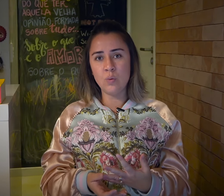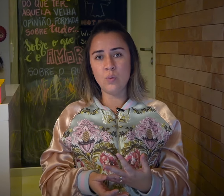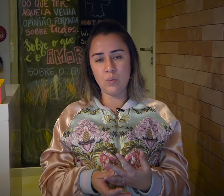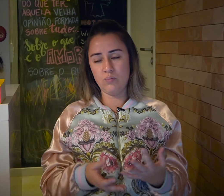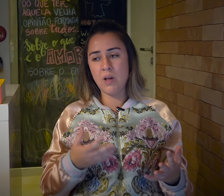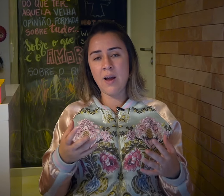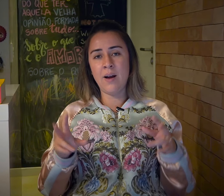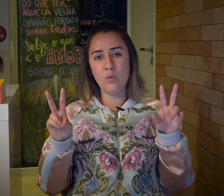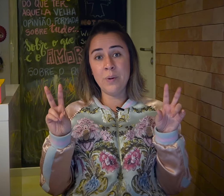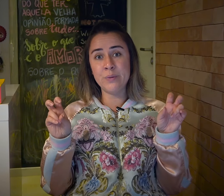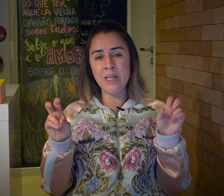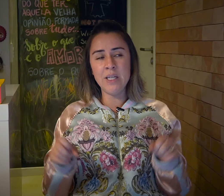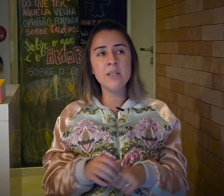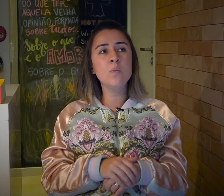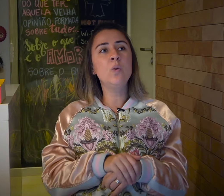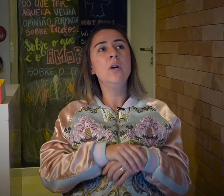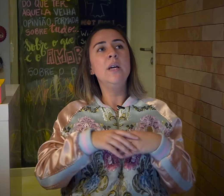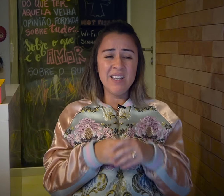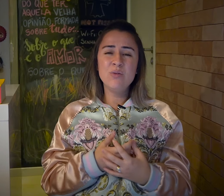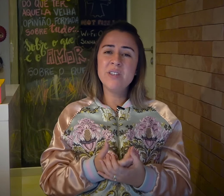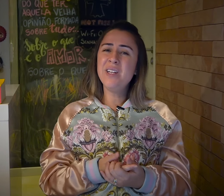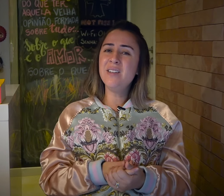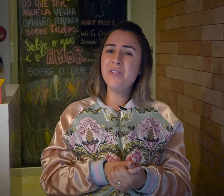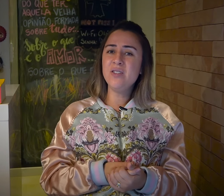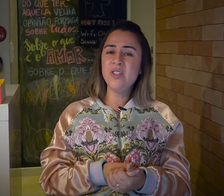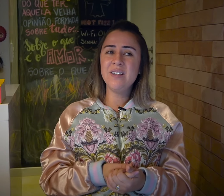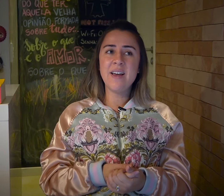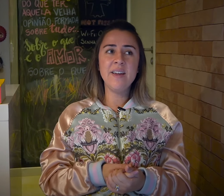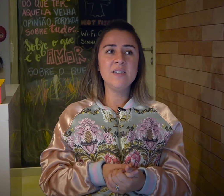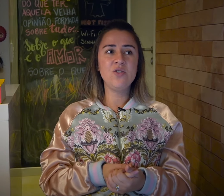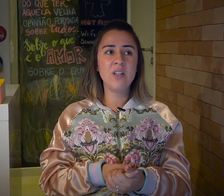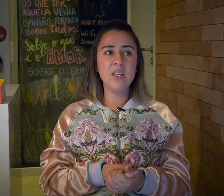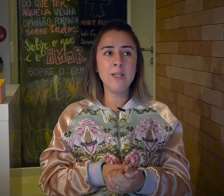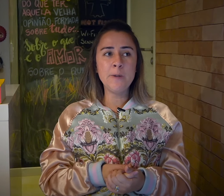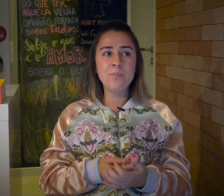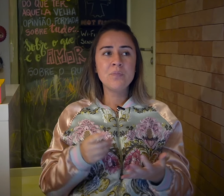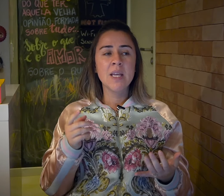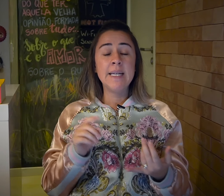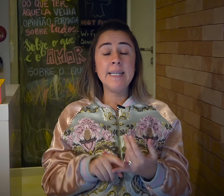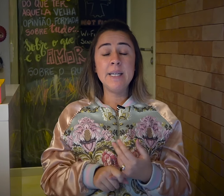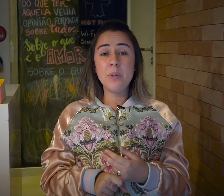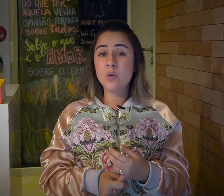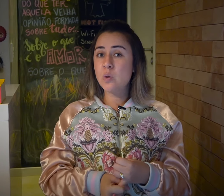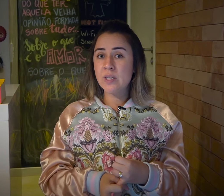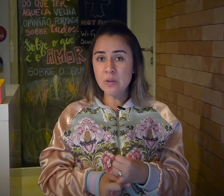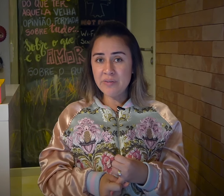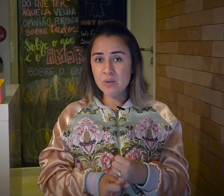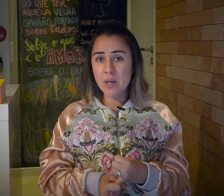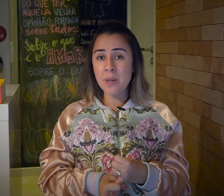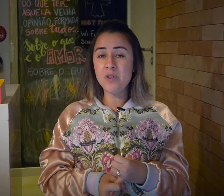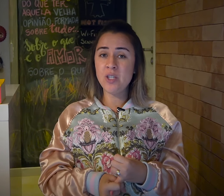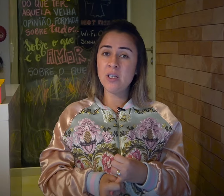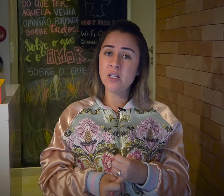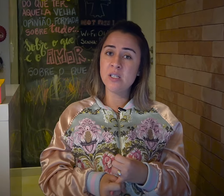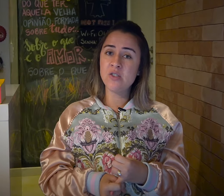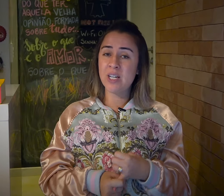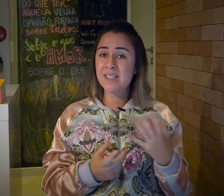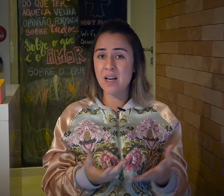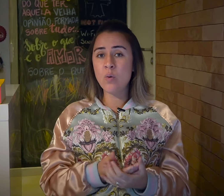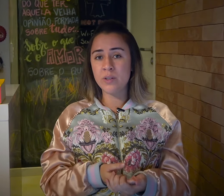o manualismo, inclusive ele defendia ideias de que pessoas surdas não deveriam ser permitidas de casar com